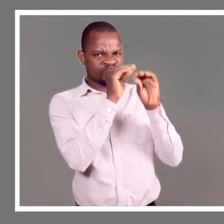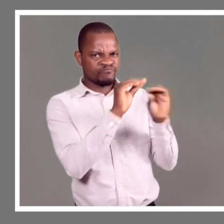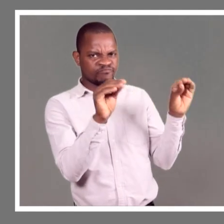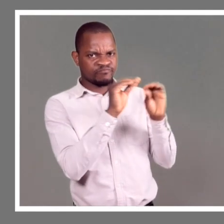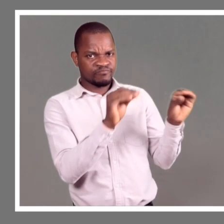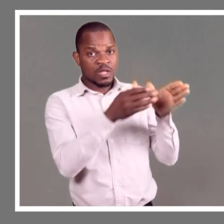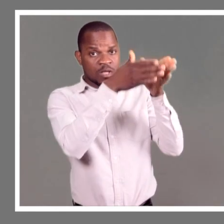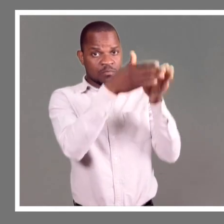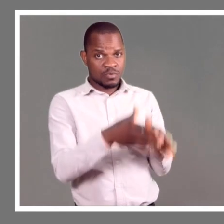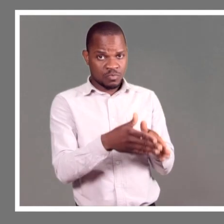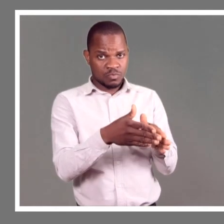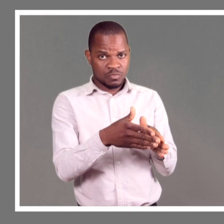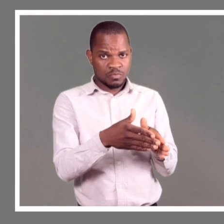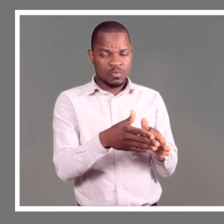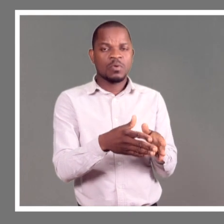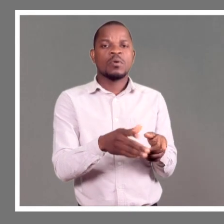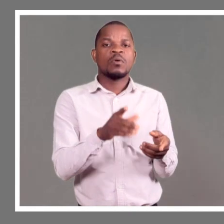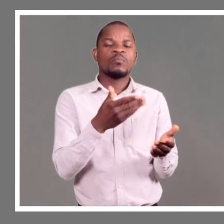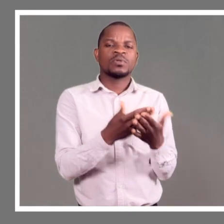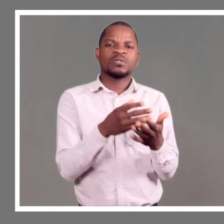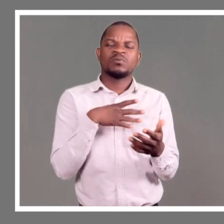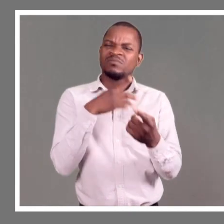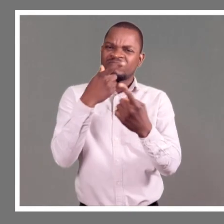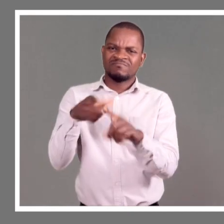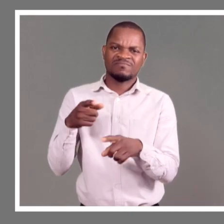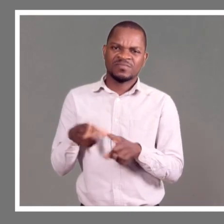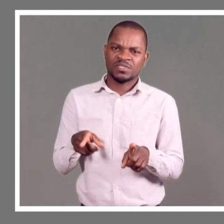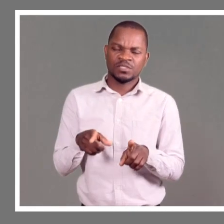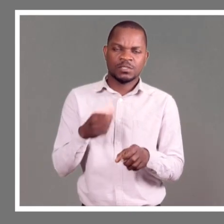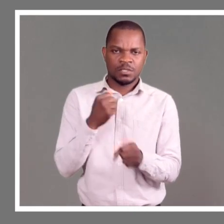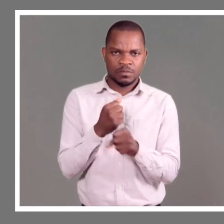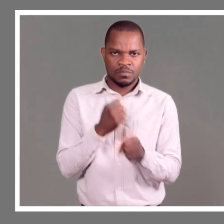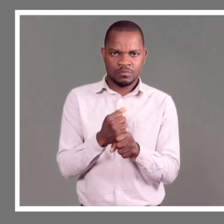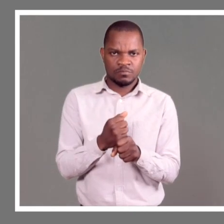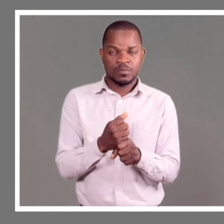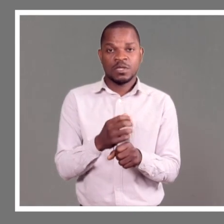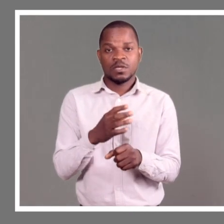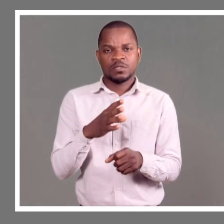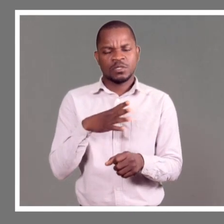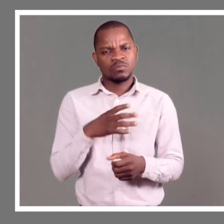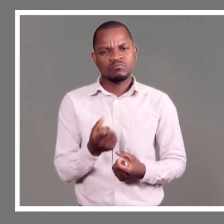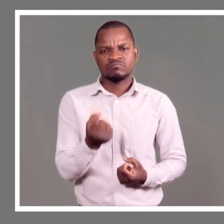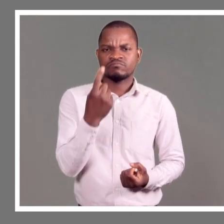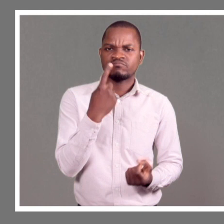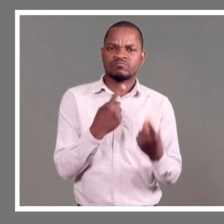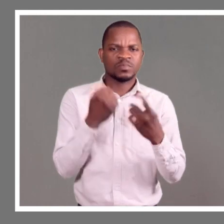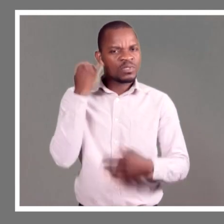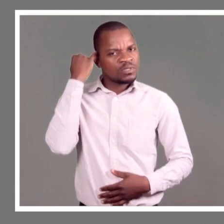tenho algumas ideias de poder ajudar os irmãos com deficiência. Eu entendo um pouco dos sinais de